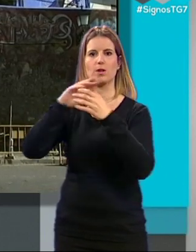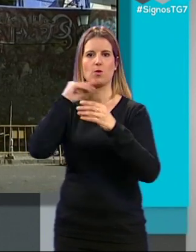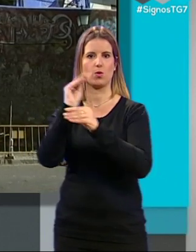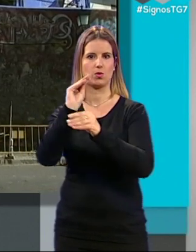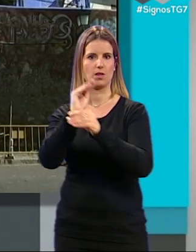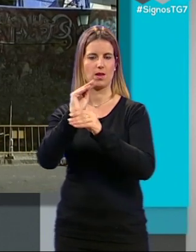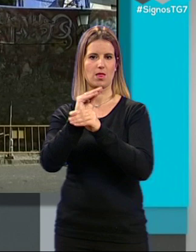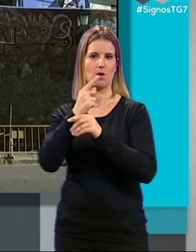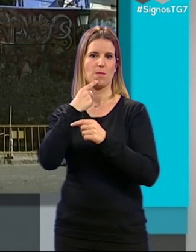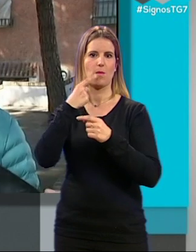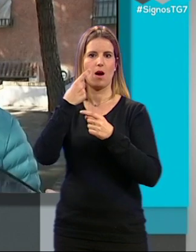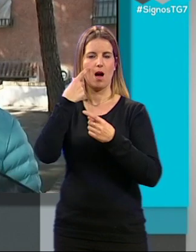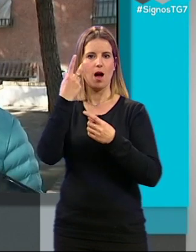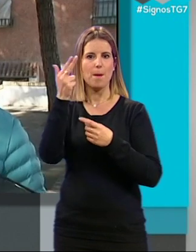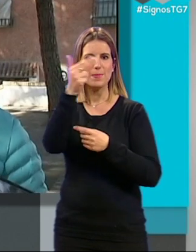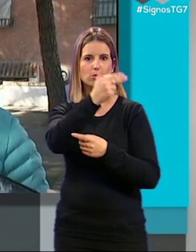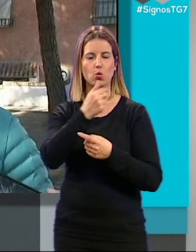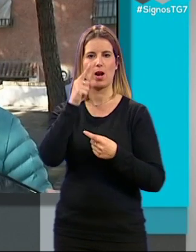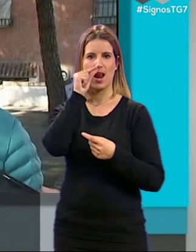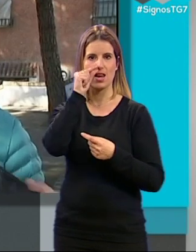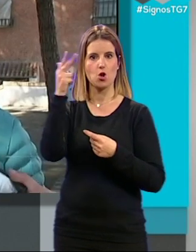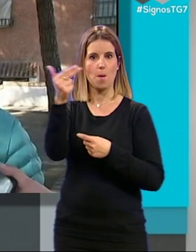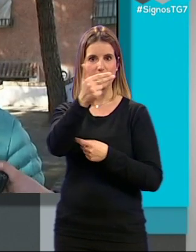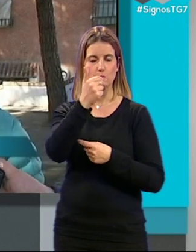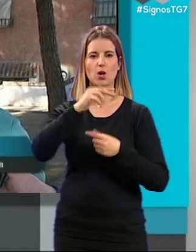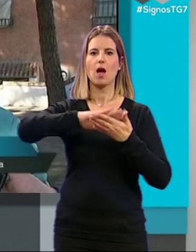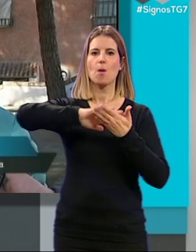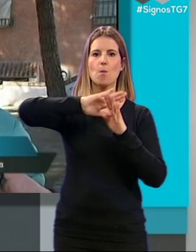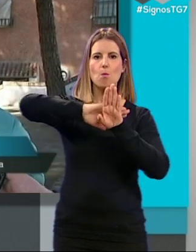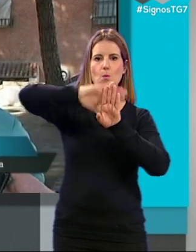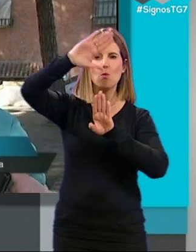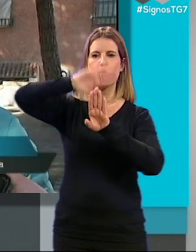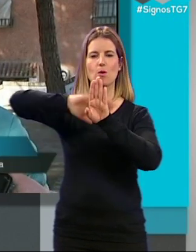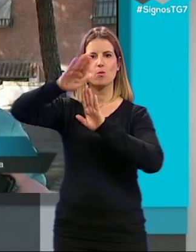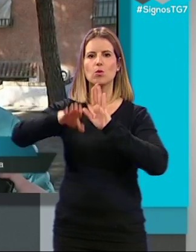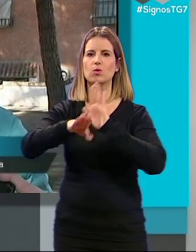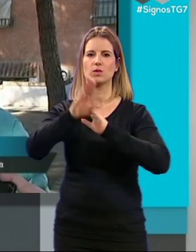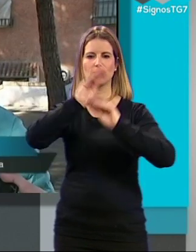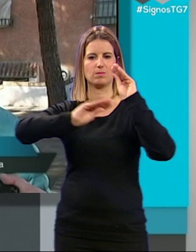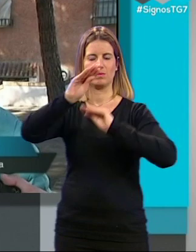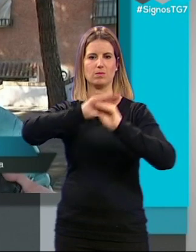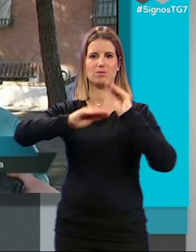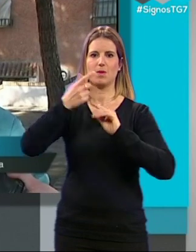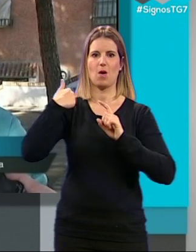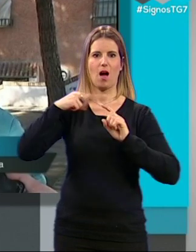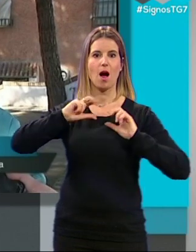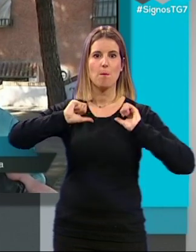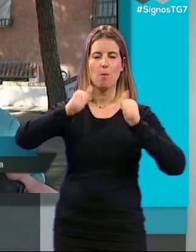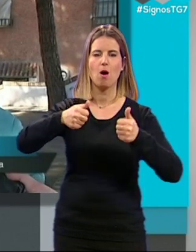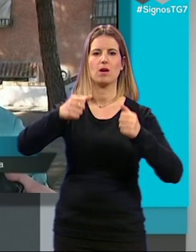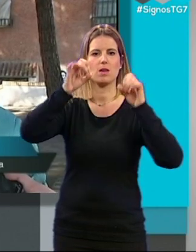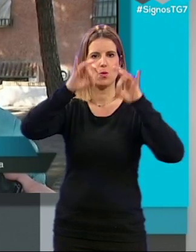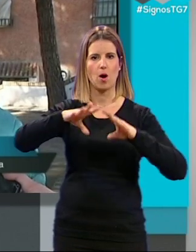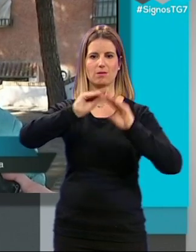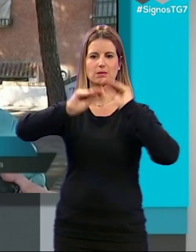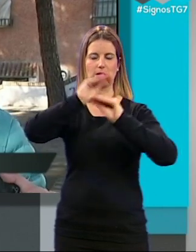obras del Niño de las Pinturas. Que todos estos muros se recuperen su contención y recuperen las condiciones arquitectónicas que estaban en un principio,